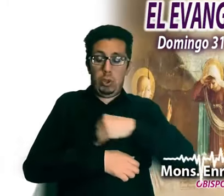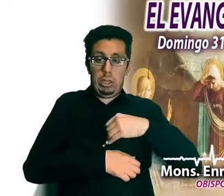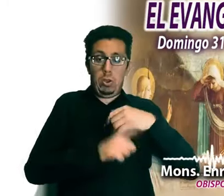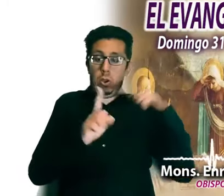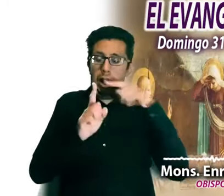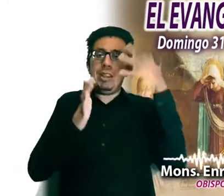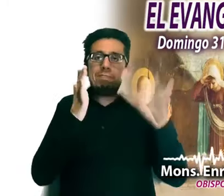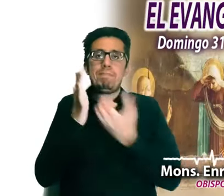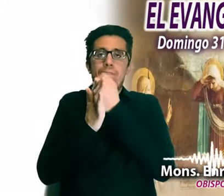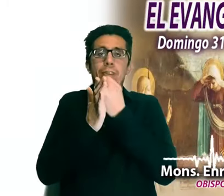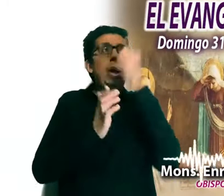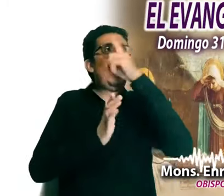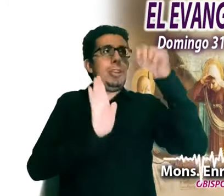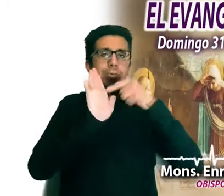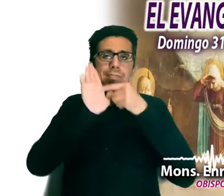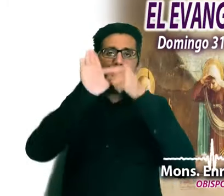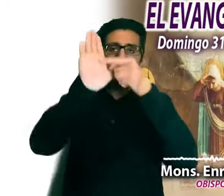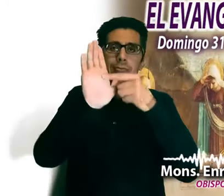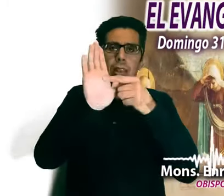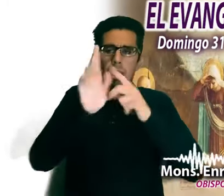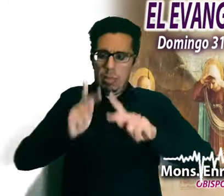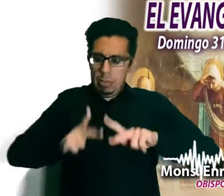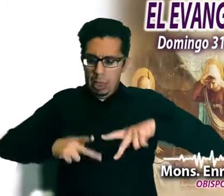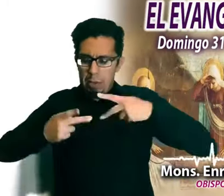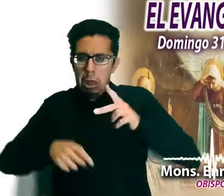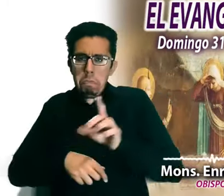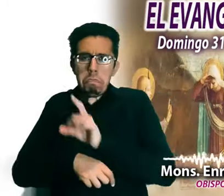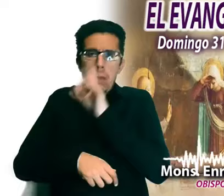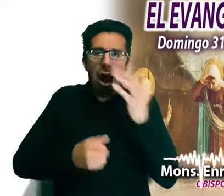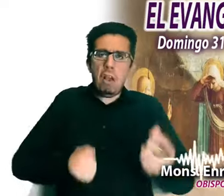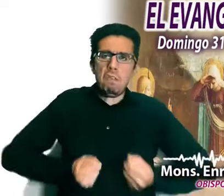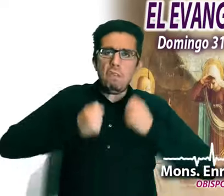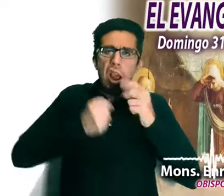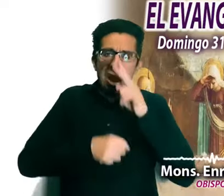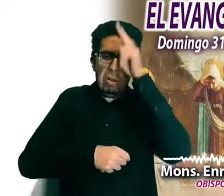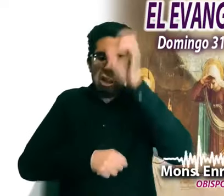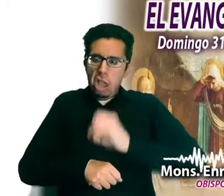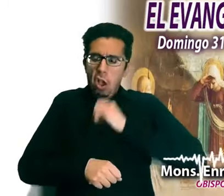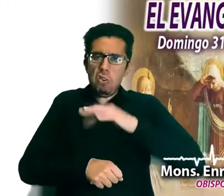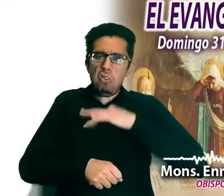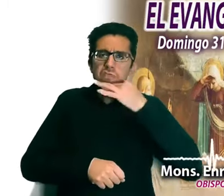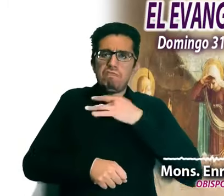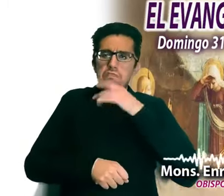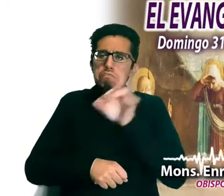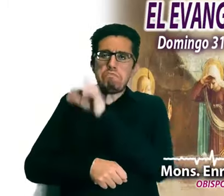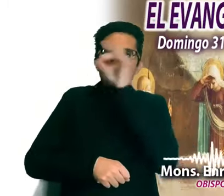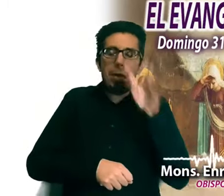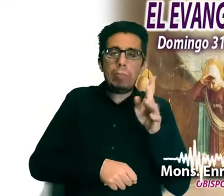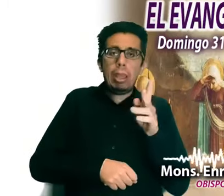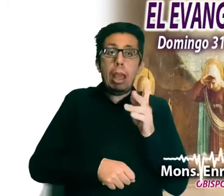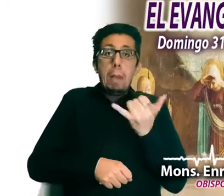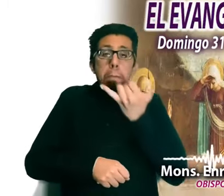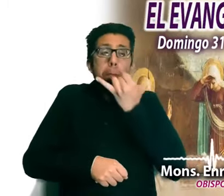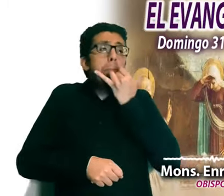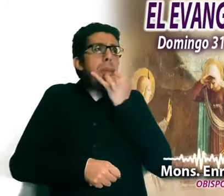La debilidad ha superado la fuerza, la violencia, el odio y la corrupción. El perdón